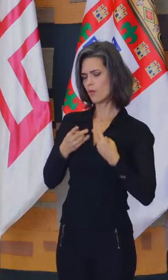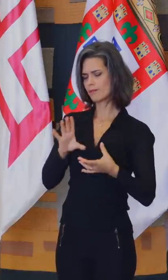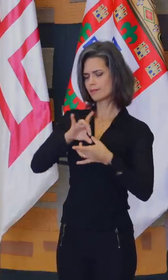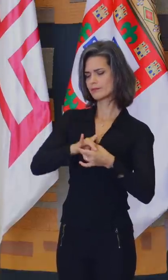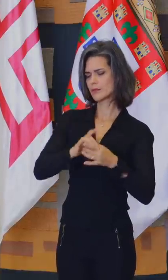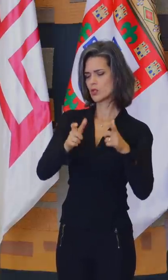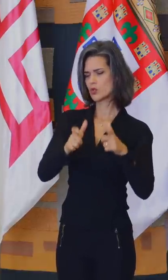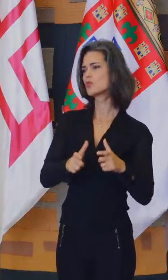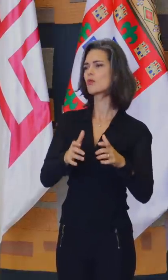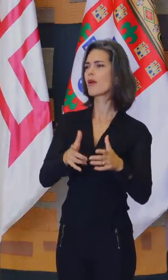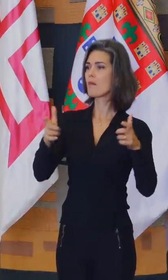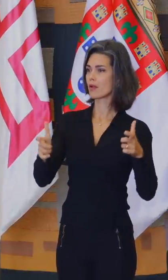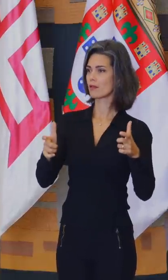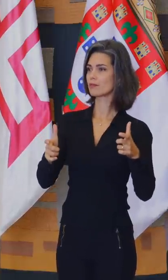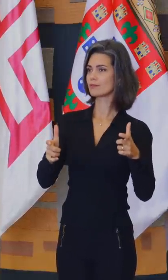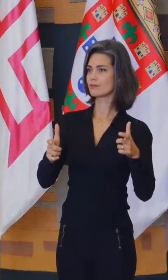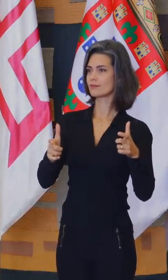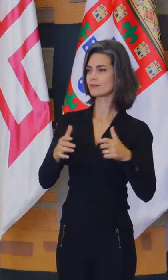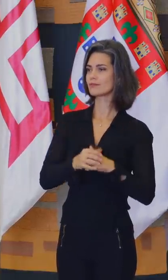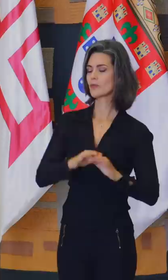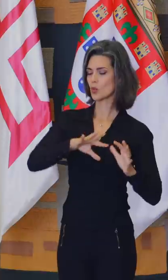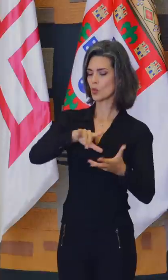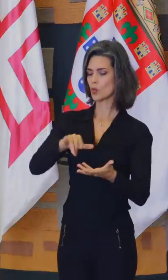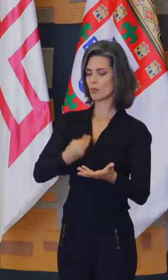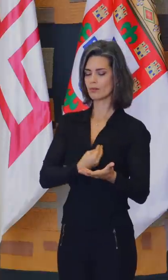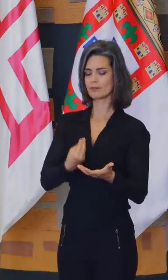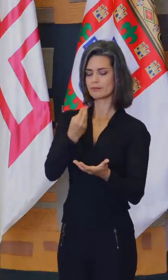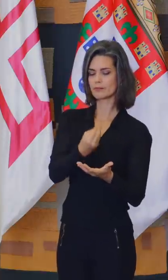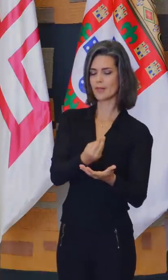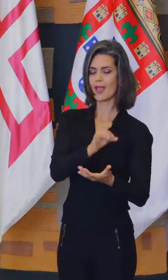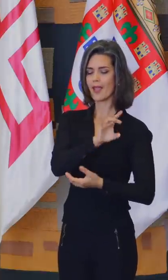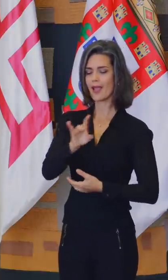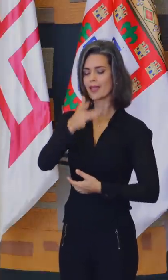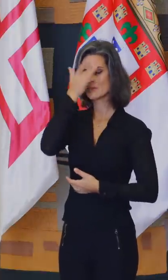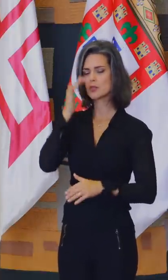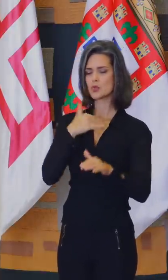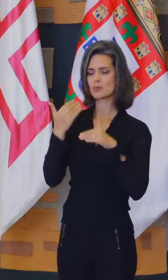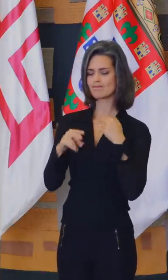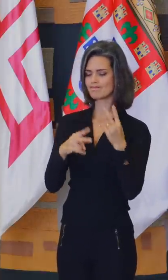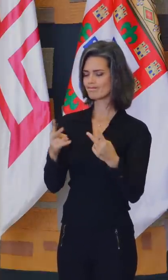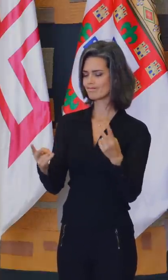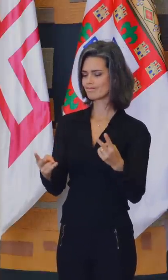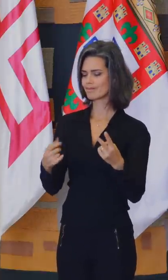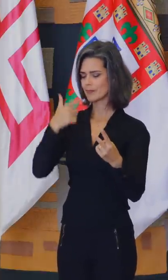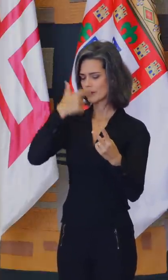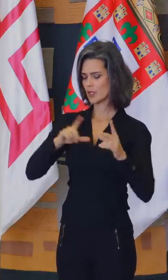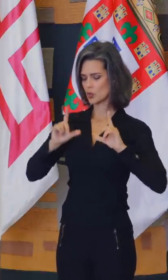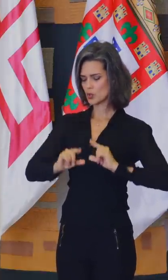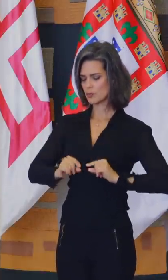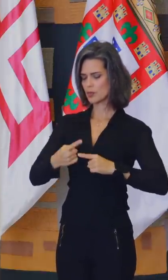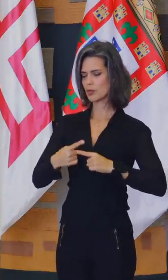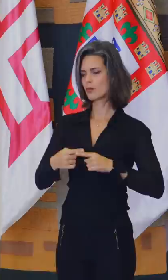continente, uma parte de um todo. A morte de cada homem diminui-me, porque eu faço